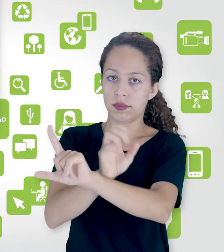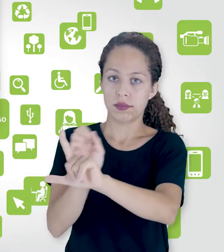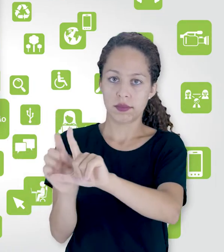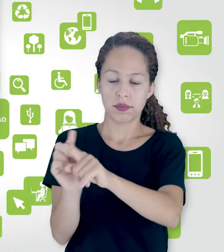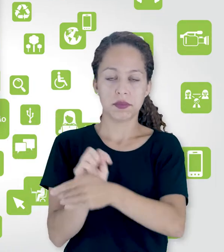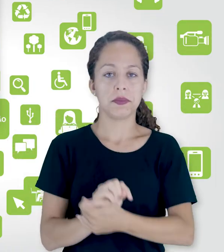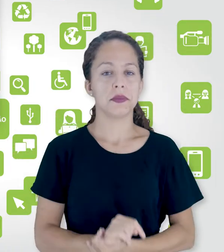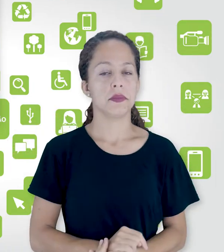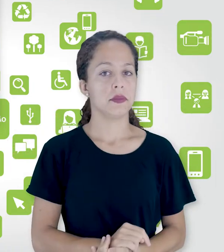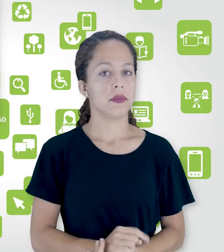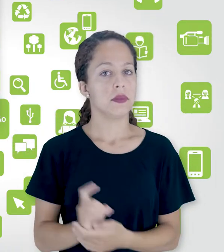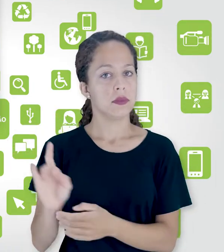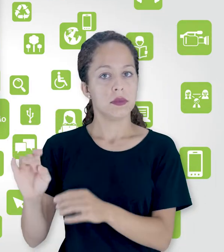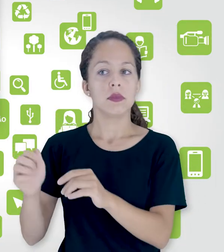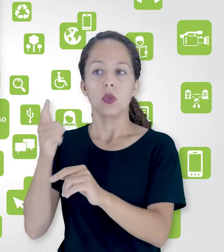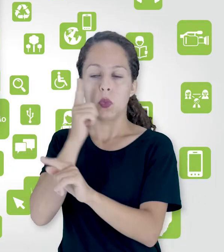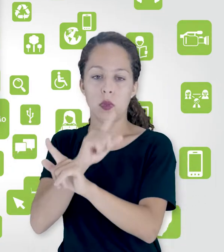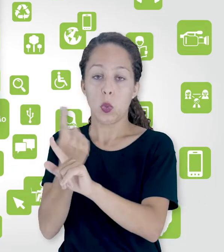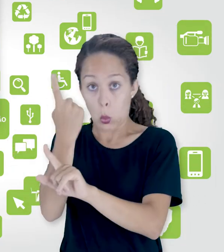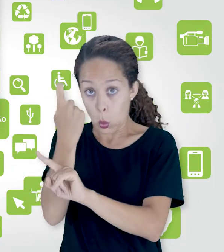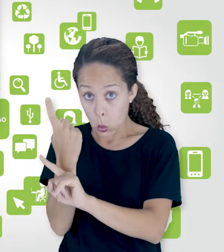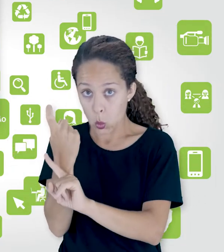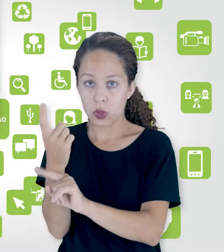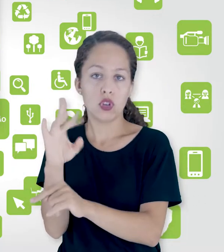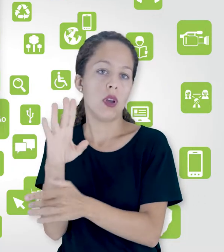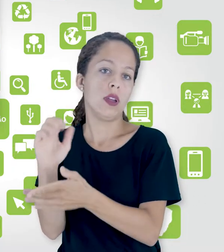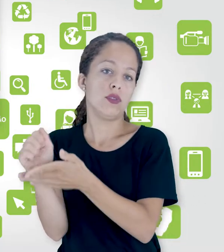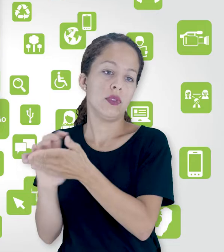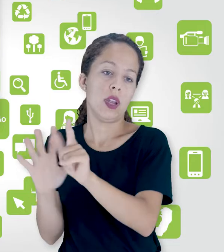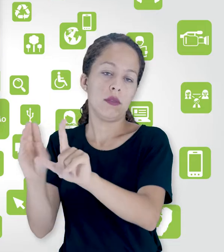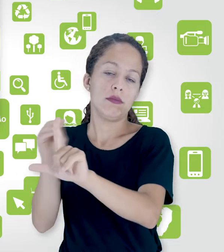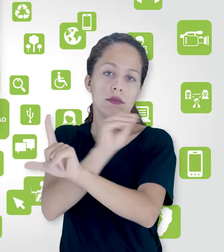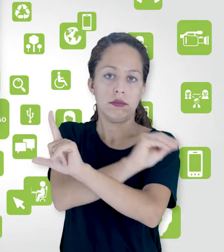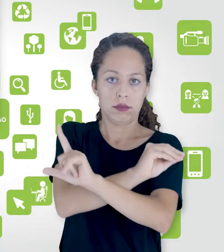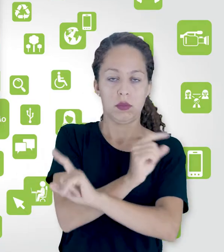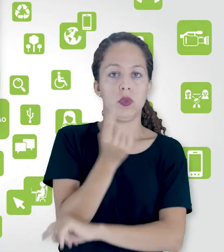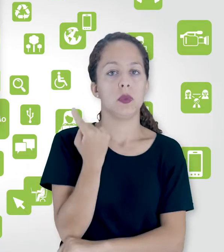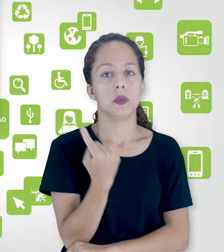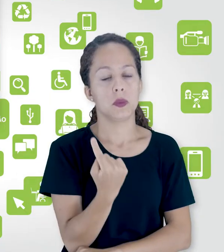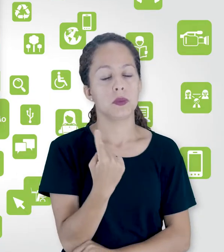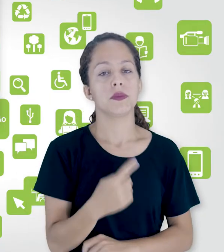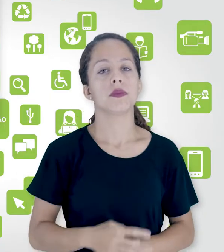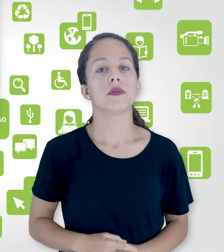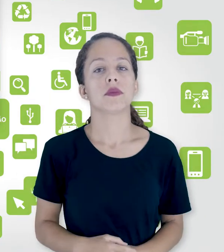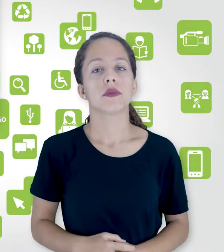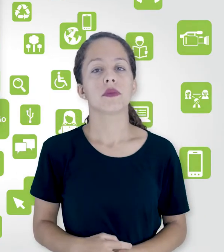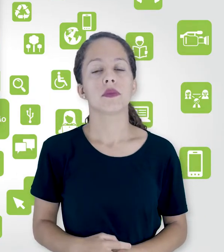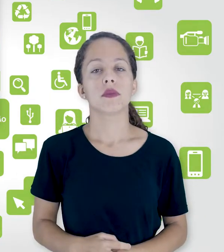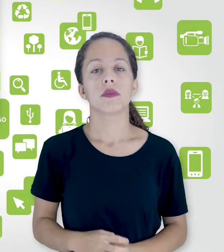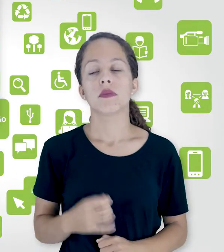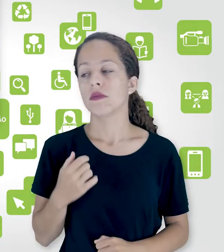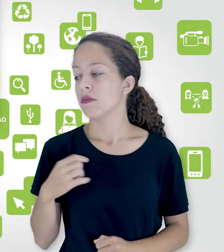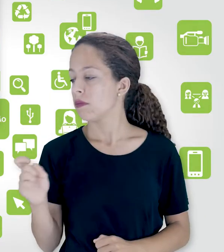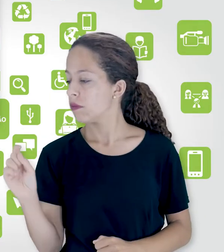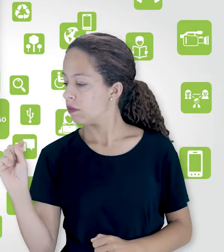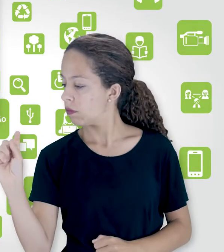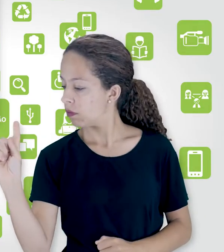Então, só essa tarefa seria importada. Eu vou selecionar esse item aqui. Vamos